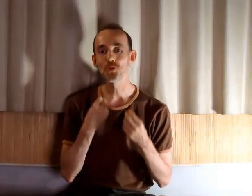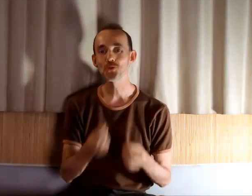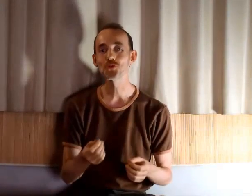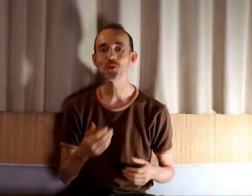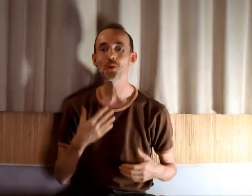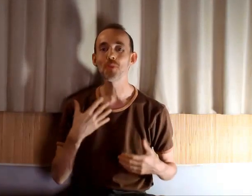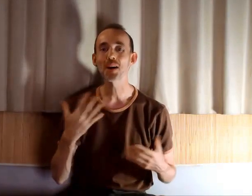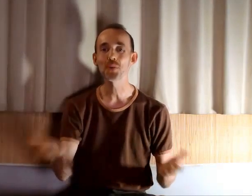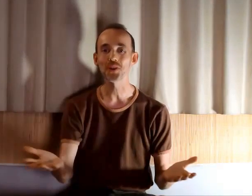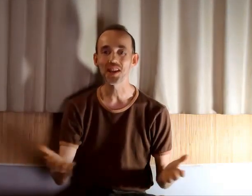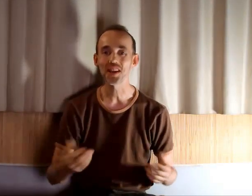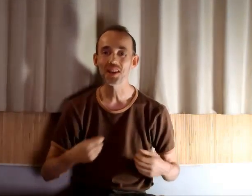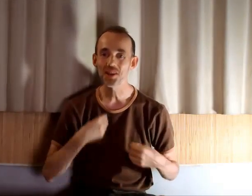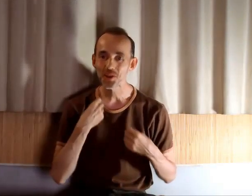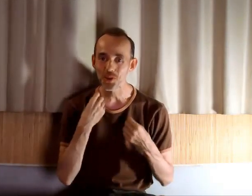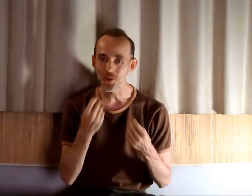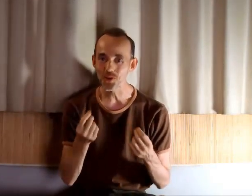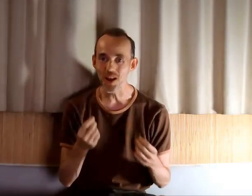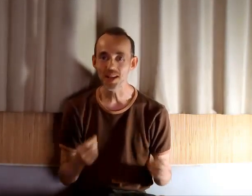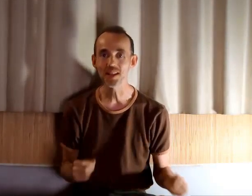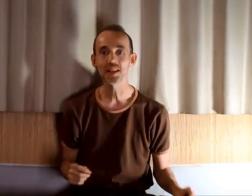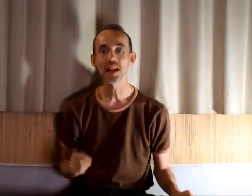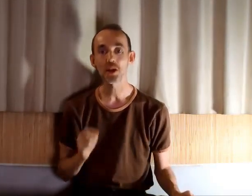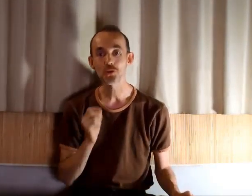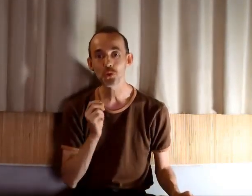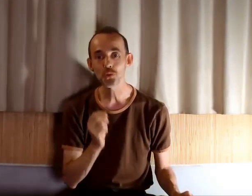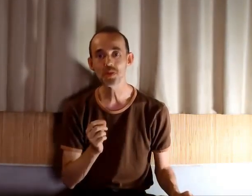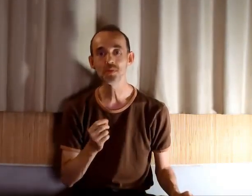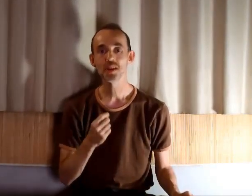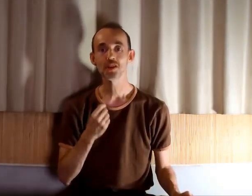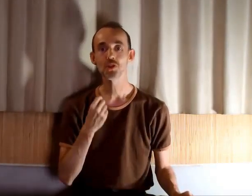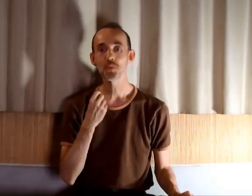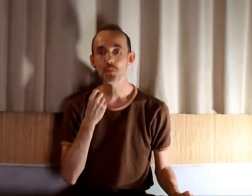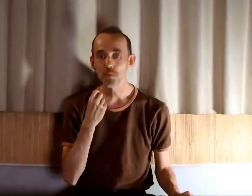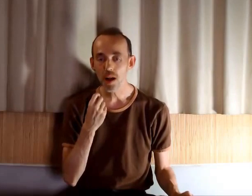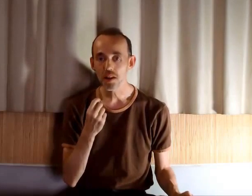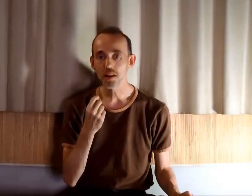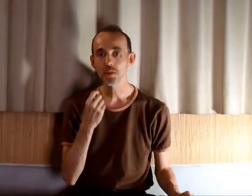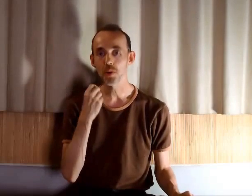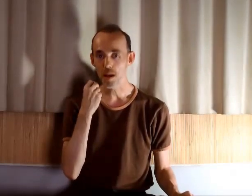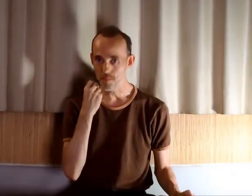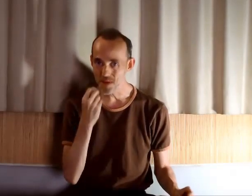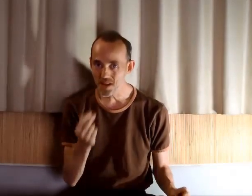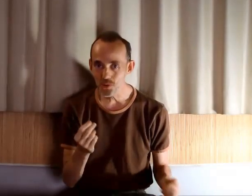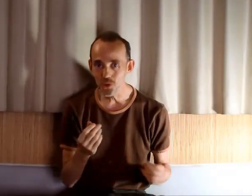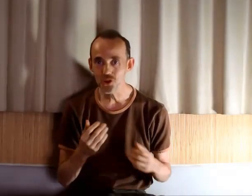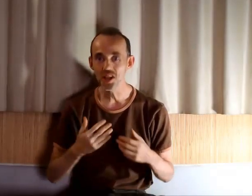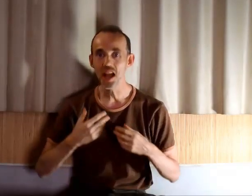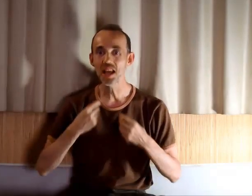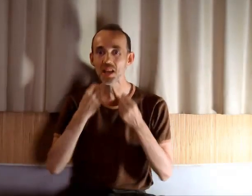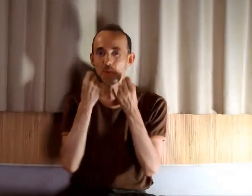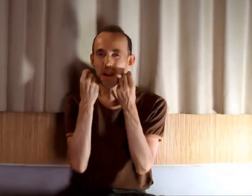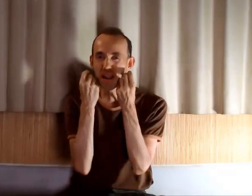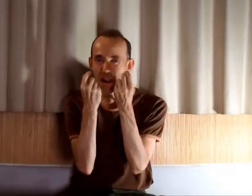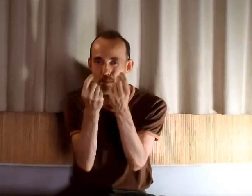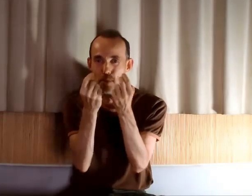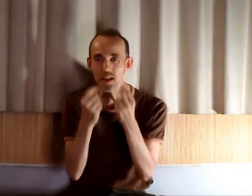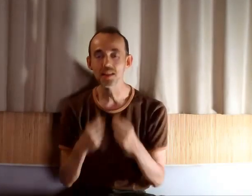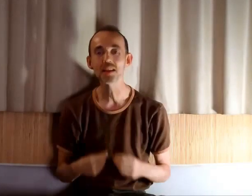Bonjour, Marc Fleurier, co-jou de lettres, et aujourd'hui j'ai envie de vous parler de la blessure originelle et de l'impact